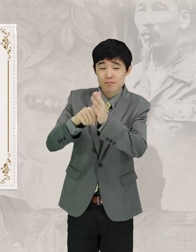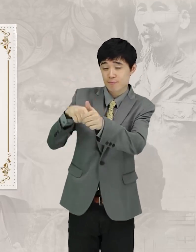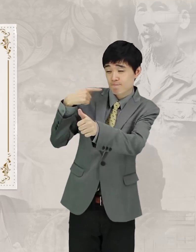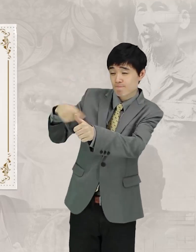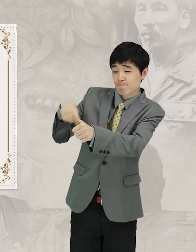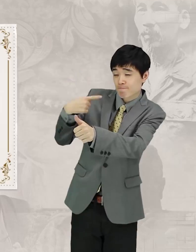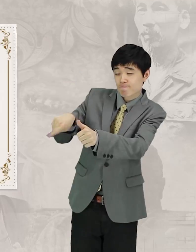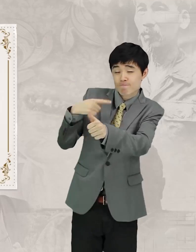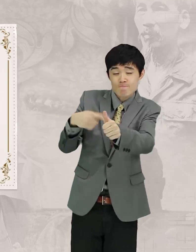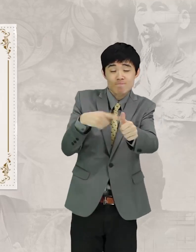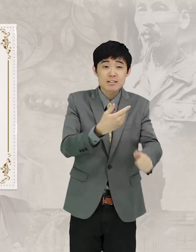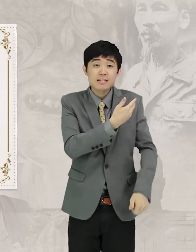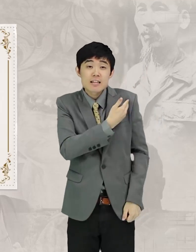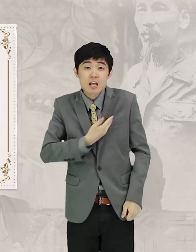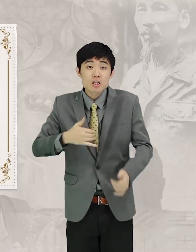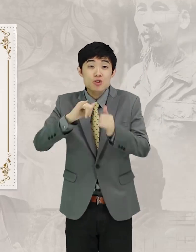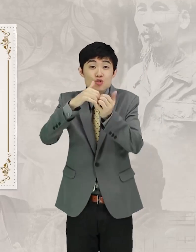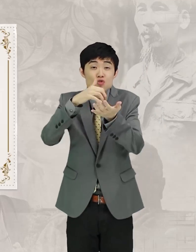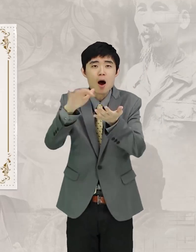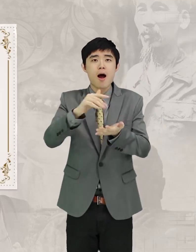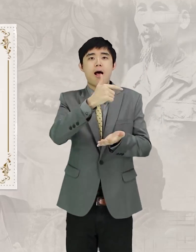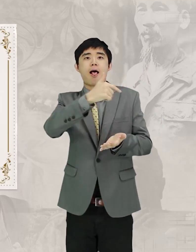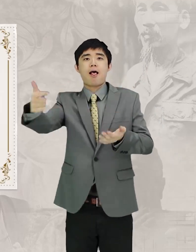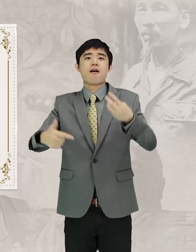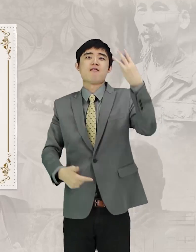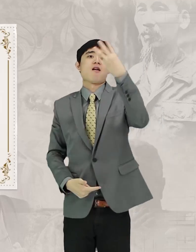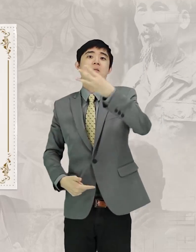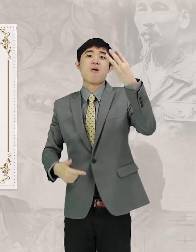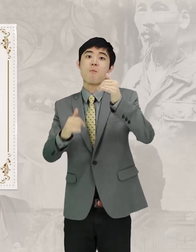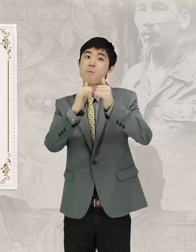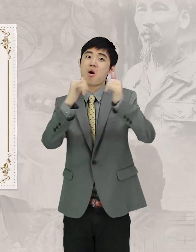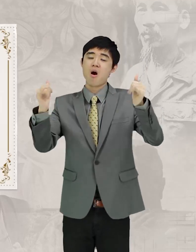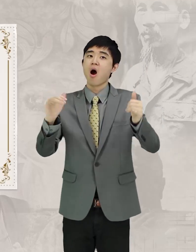평생 가르친 제자가 무려 3천명이었다니 대단한 일이지.